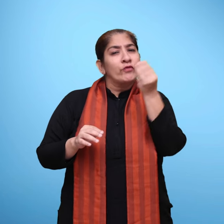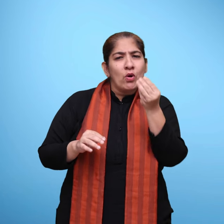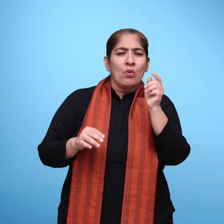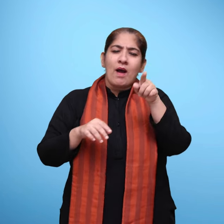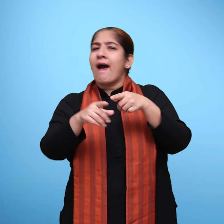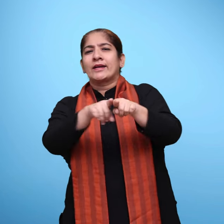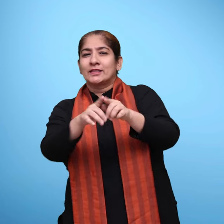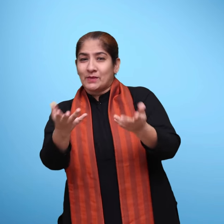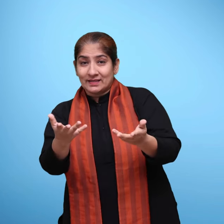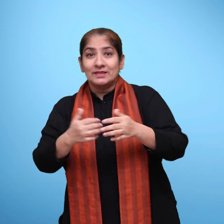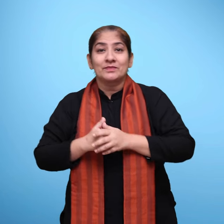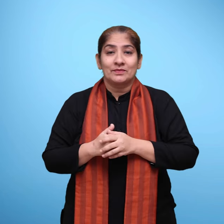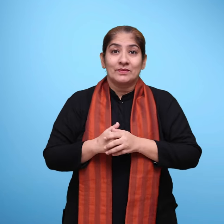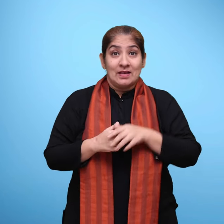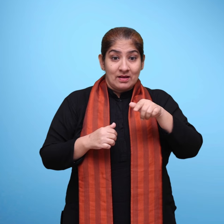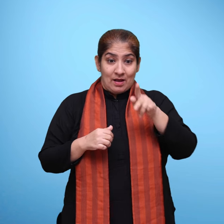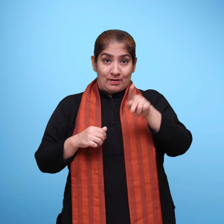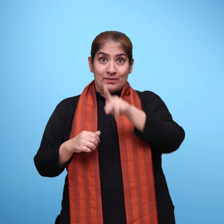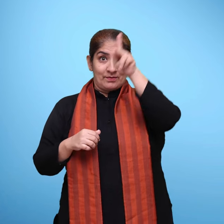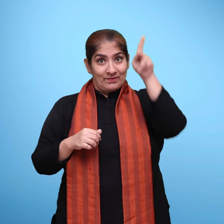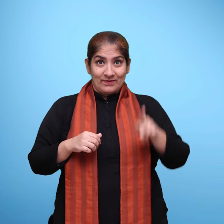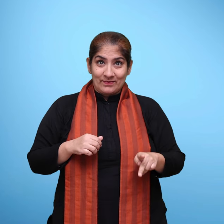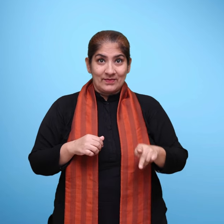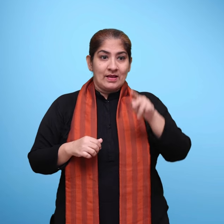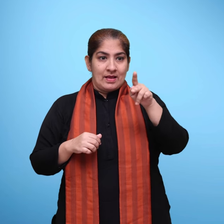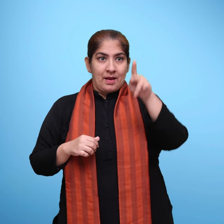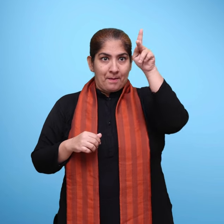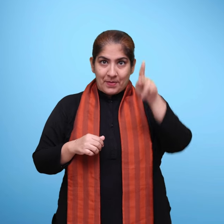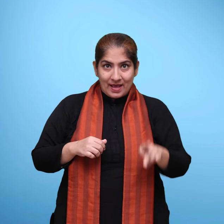और मात्राओं से अवगत कराते हुए शब्द बनाने के कार्य दिये गए है